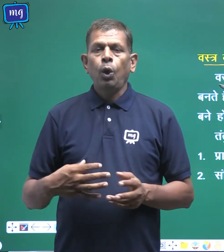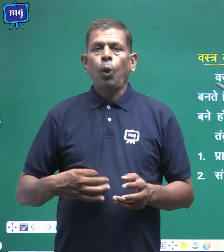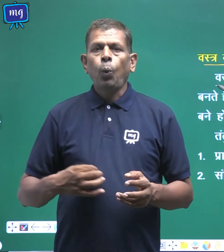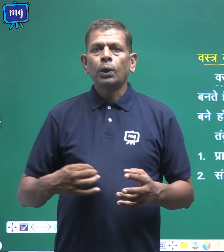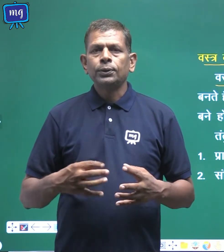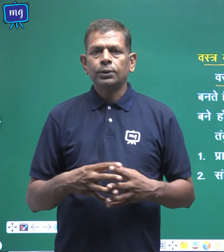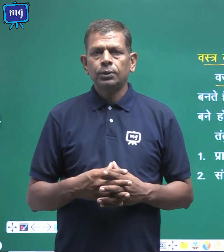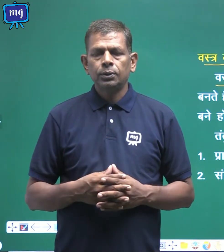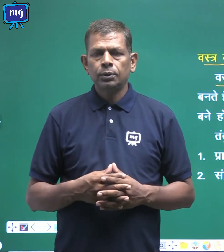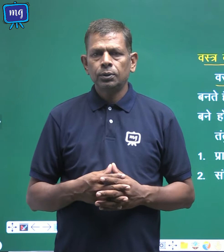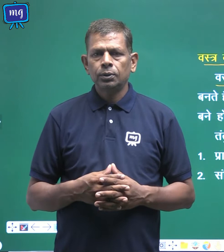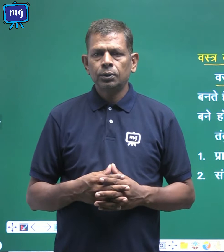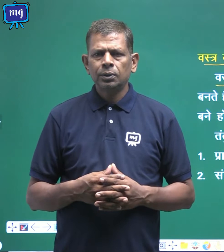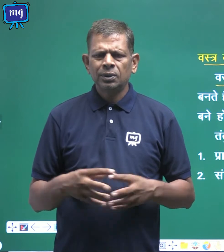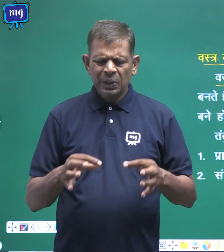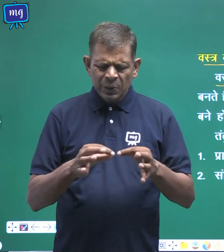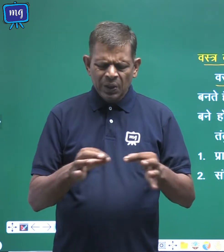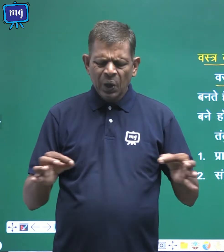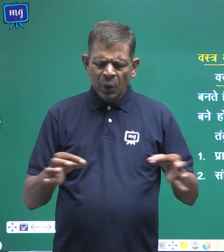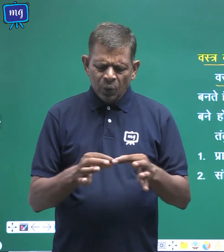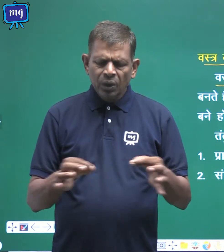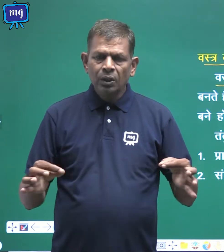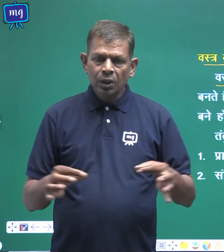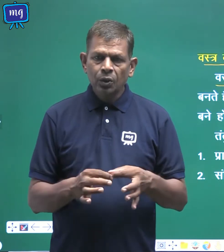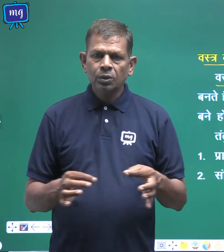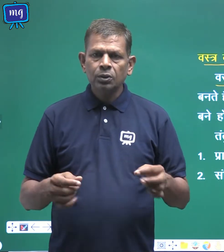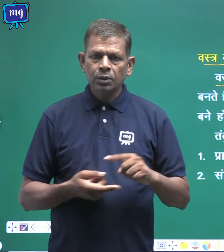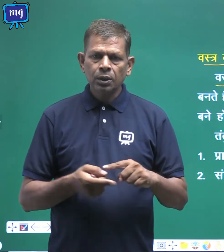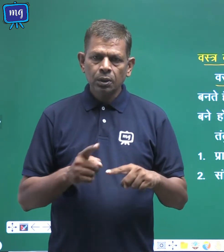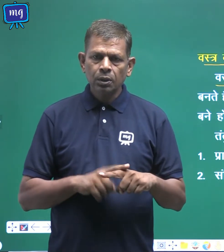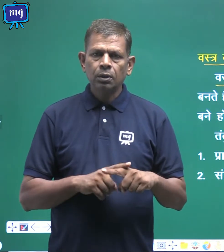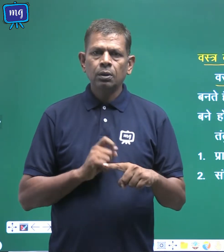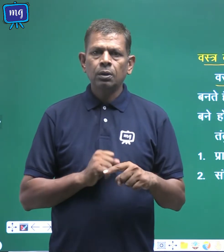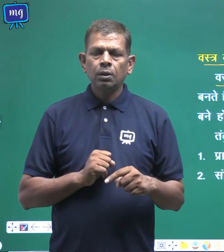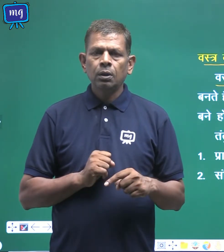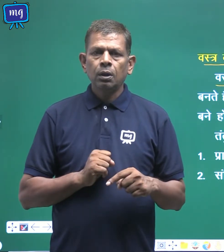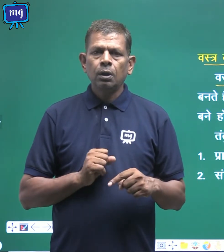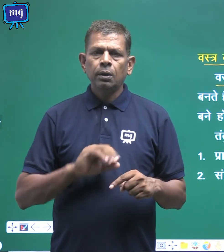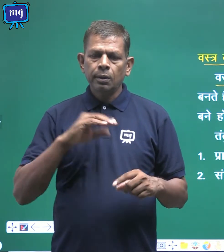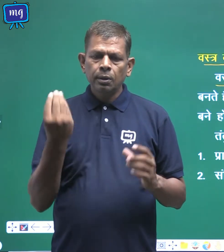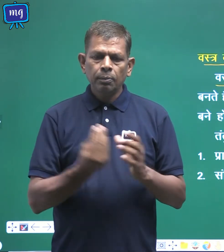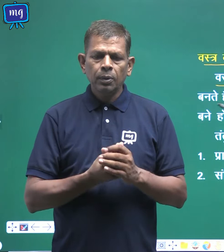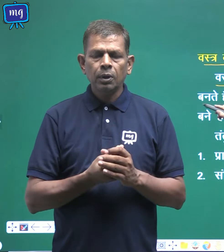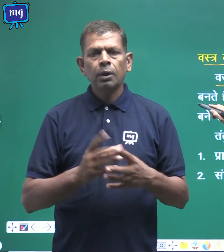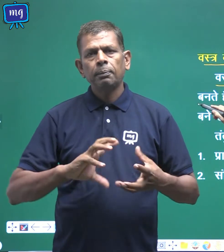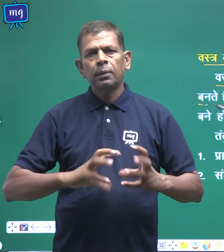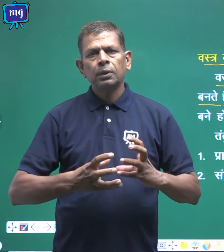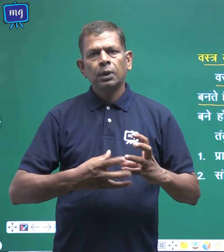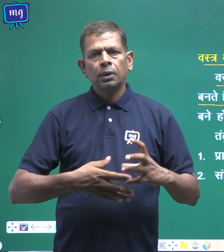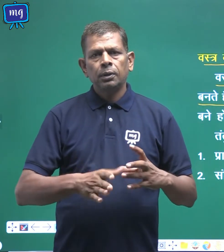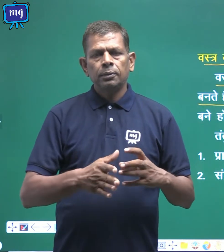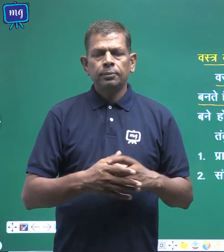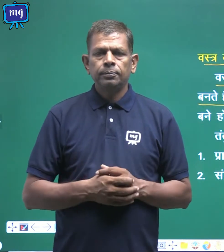वस्त्र तागो या धागो से मिलकर बनते हैं